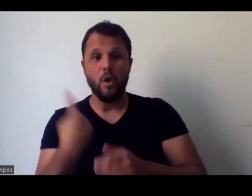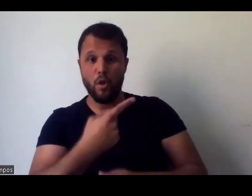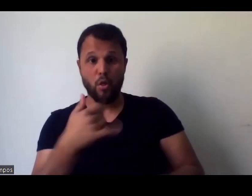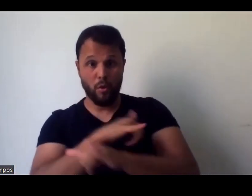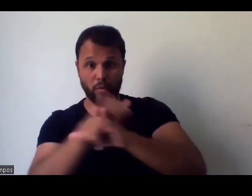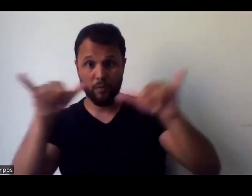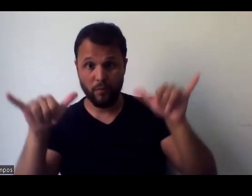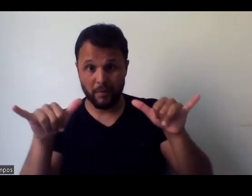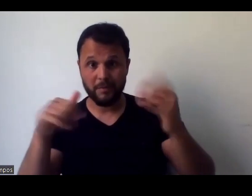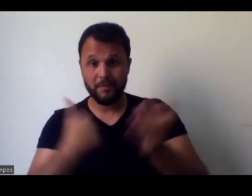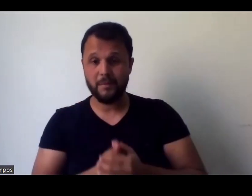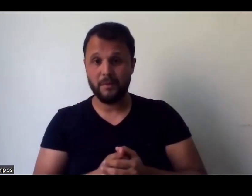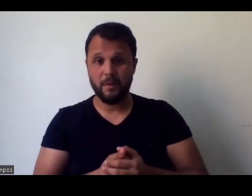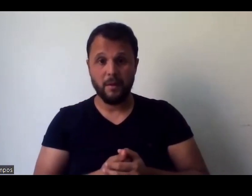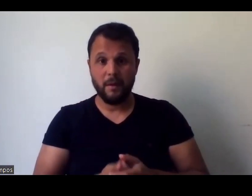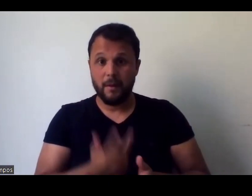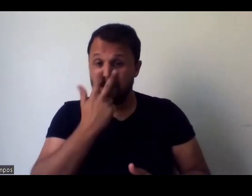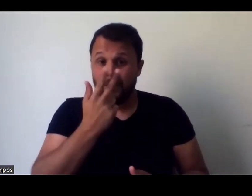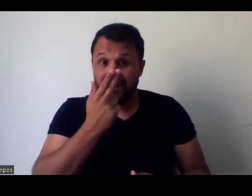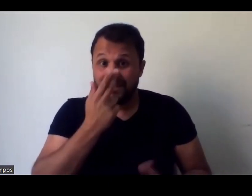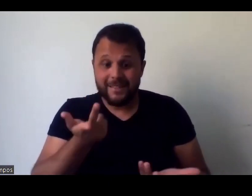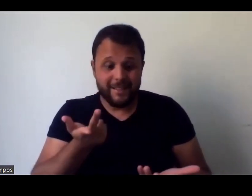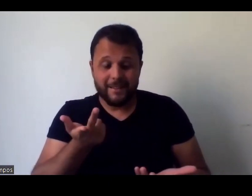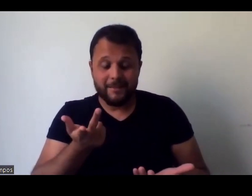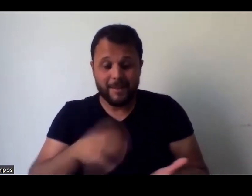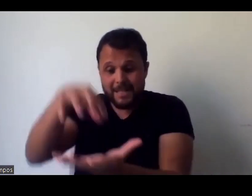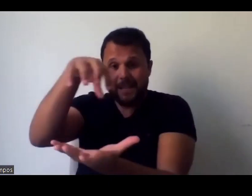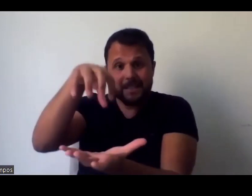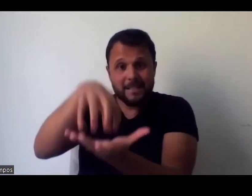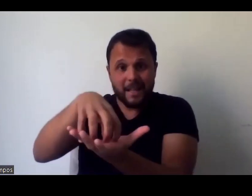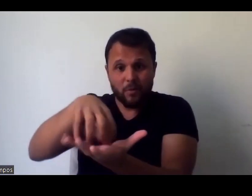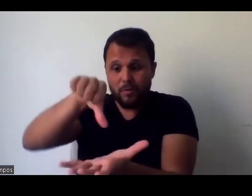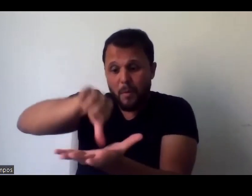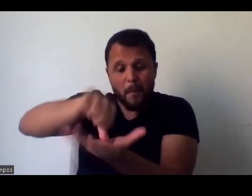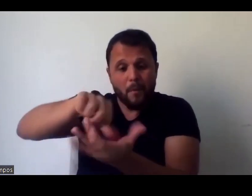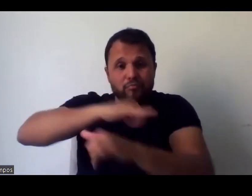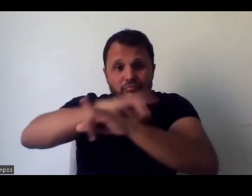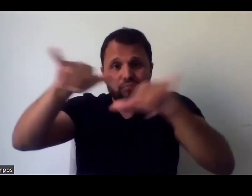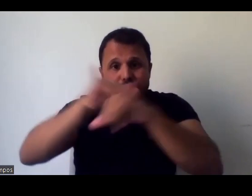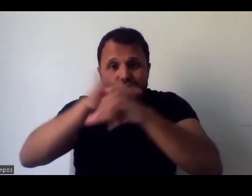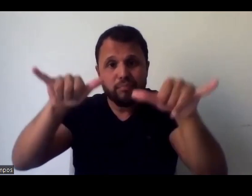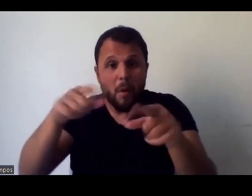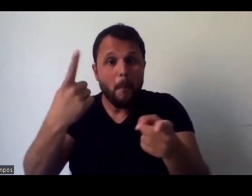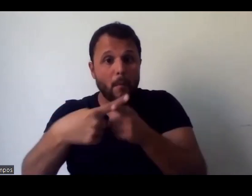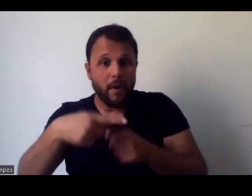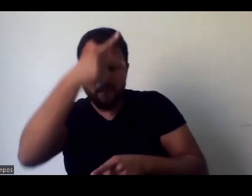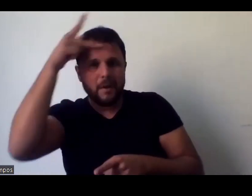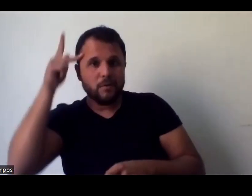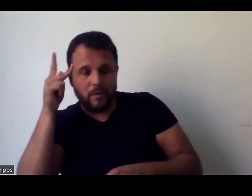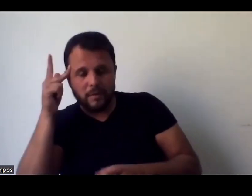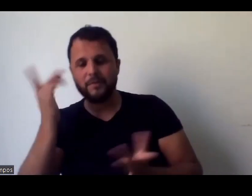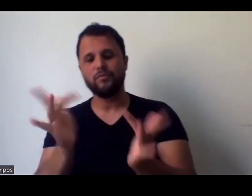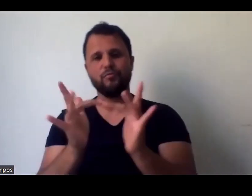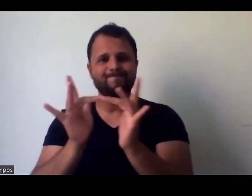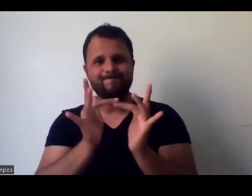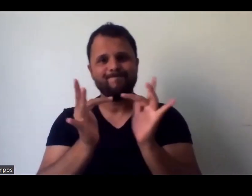mas cadê também esse centro de divulgação? Porque é claro que as pessoas que você convive mais, e olha que eu sou antenada, estão